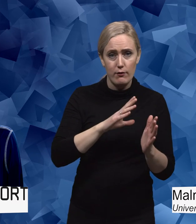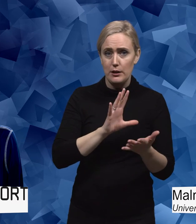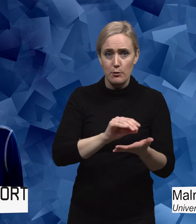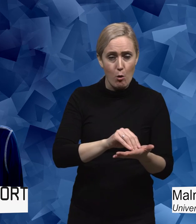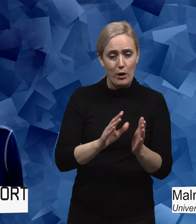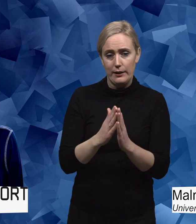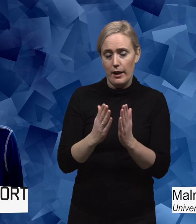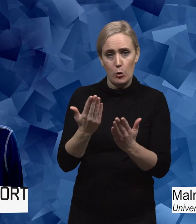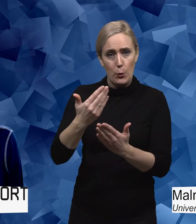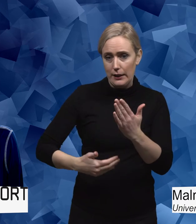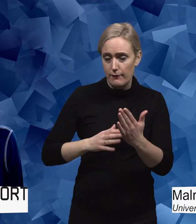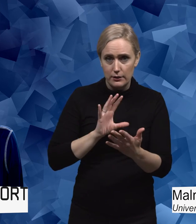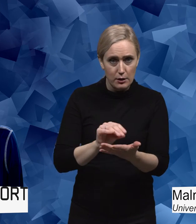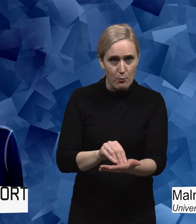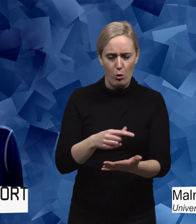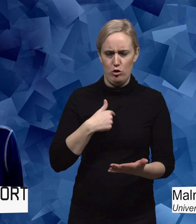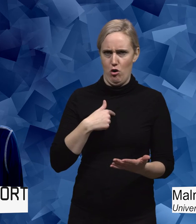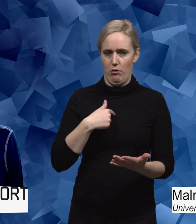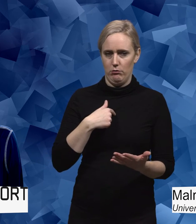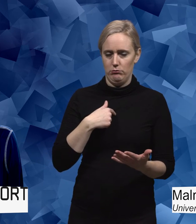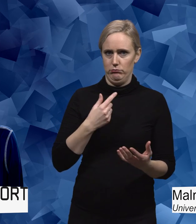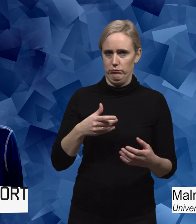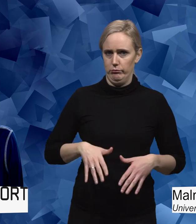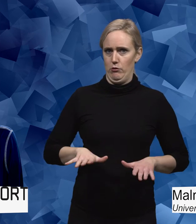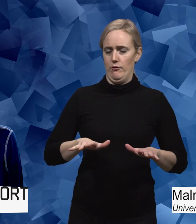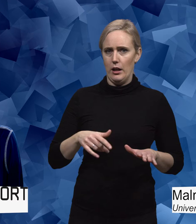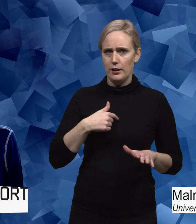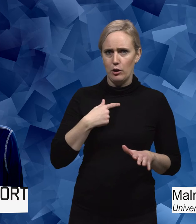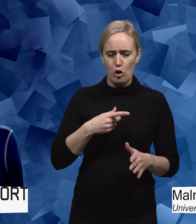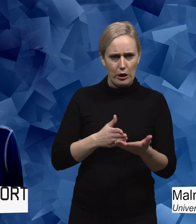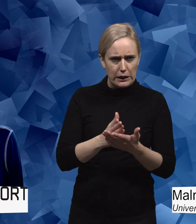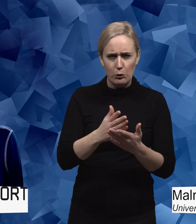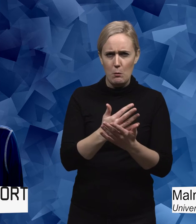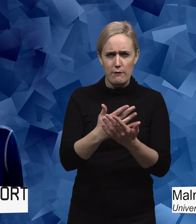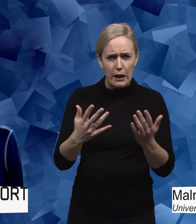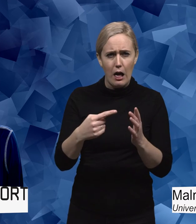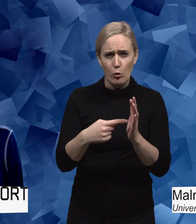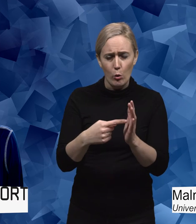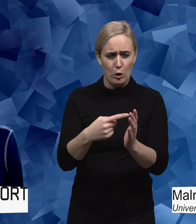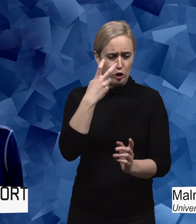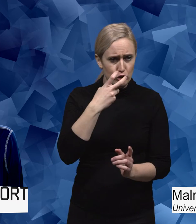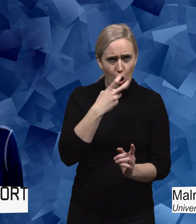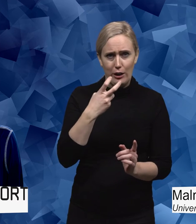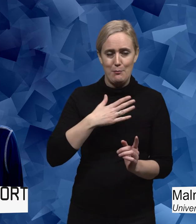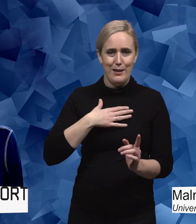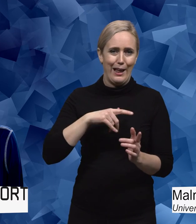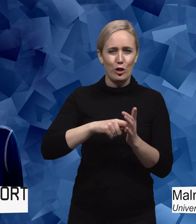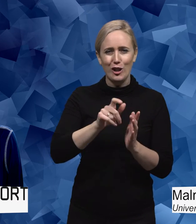Och jag blev jätteförvånad och gick igenom det upprepade gånger och läste och läste och sökte på mina nyckelord och så. Men det fanns ingenting.